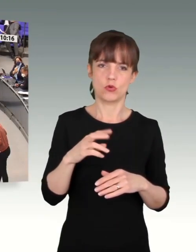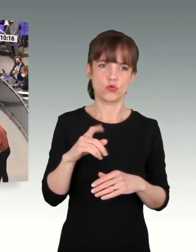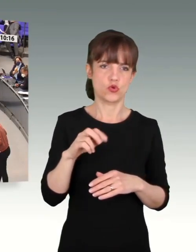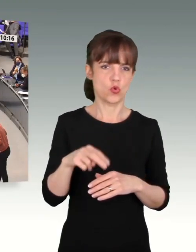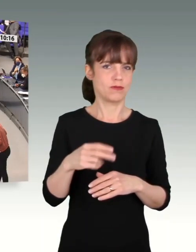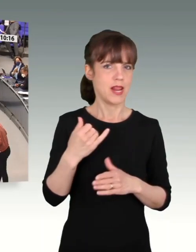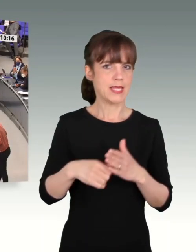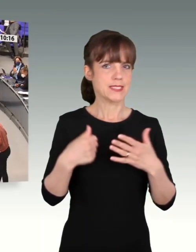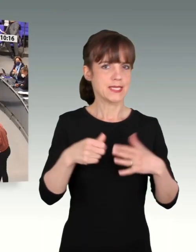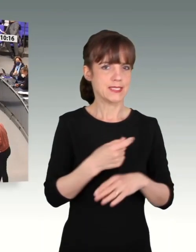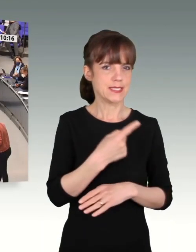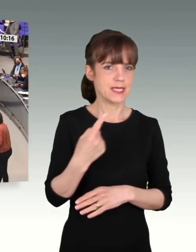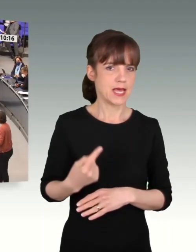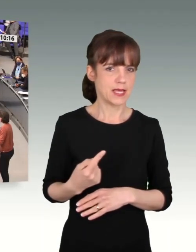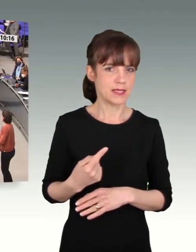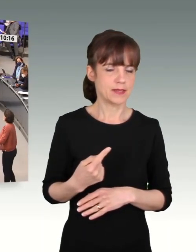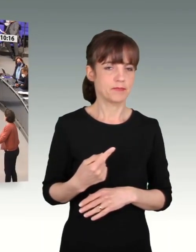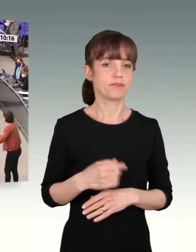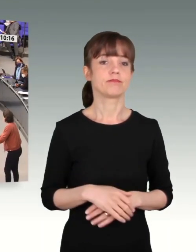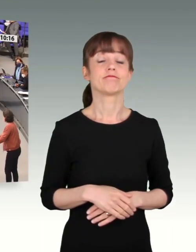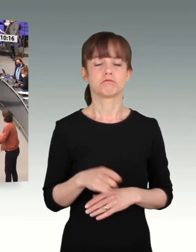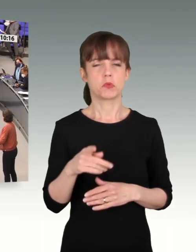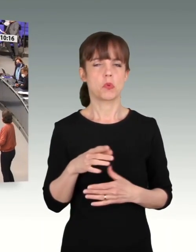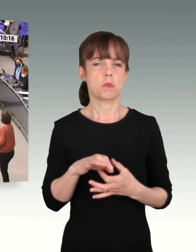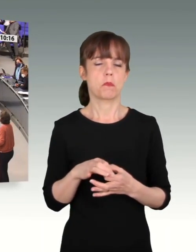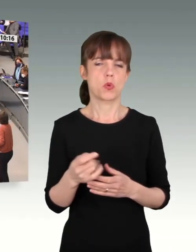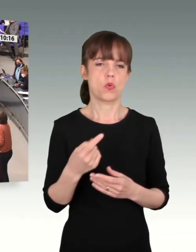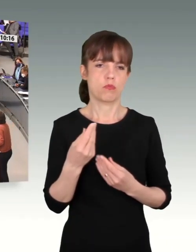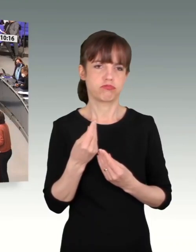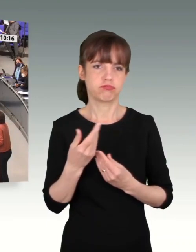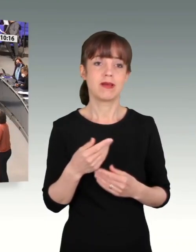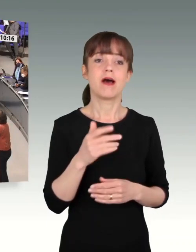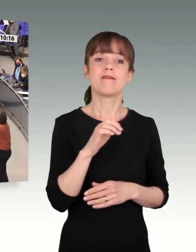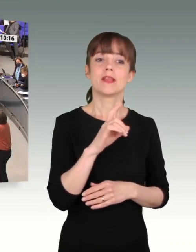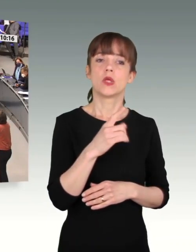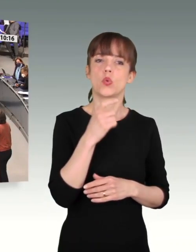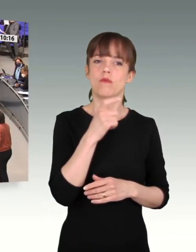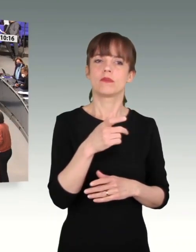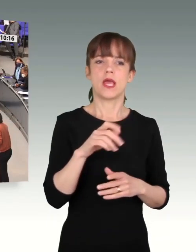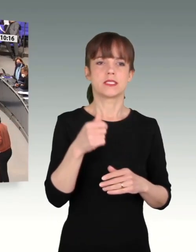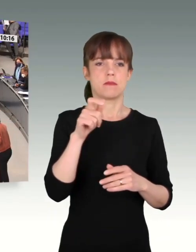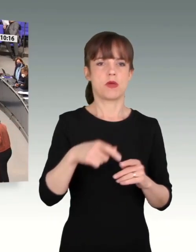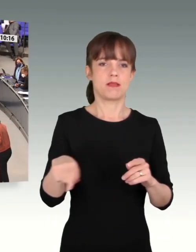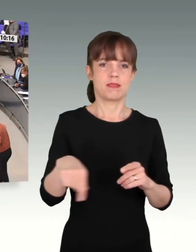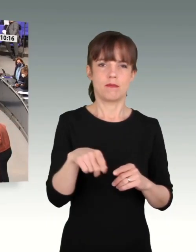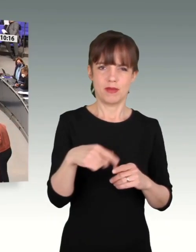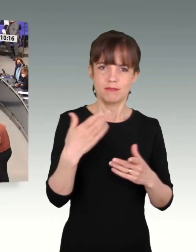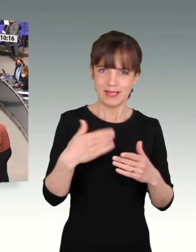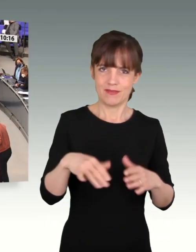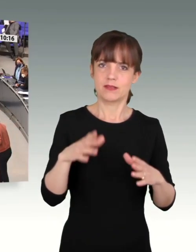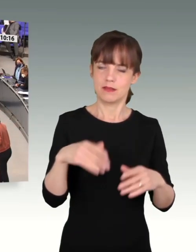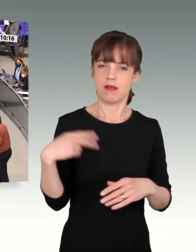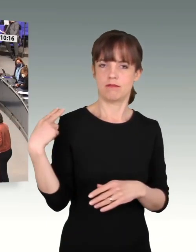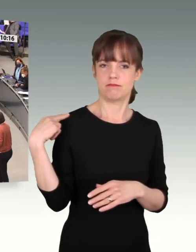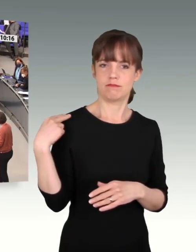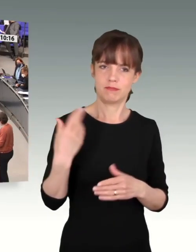hatte. Das ist doch die Wahrheit. Und wissen Sie was? Für Kameraden wie Sie schämt man